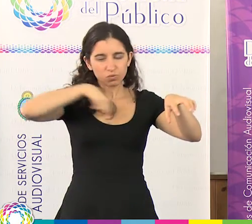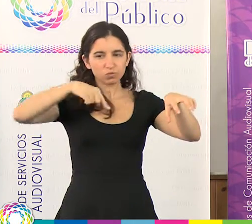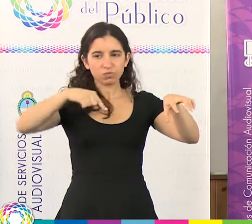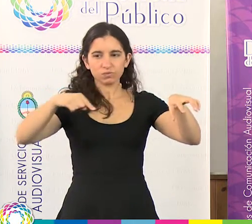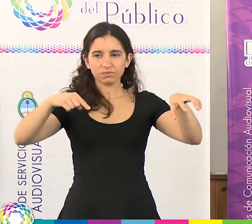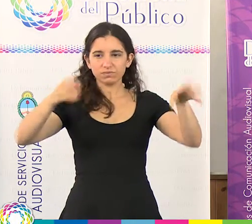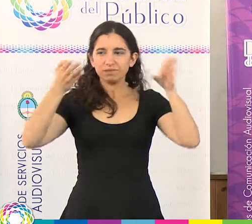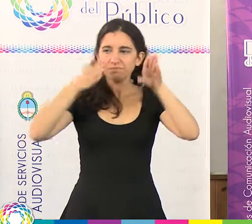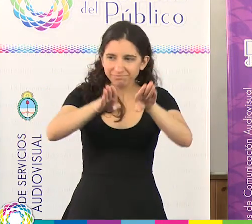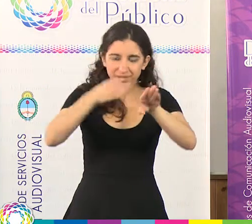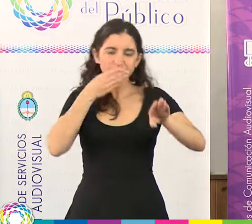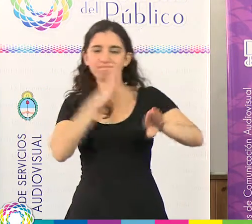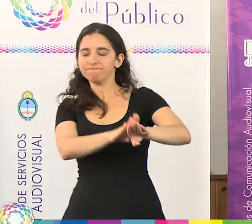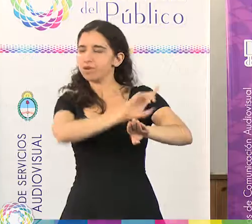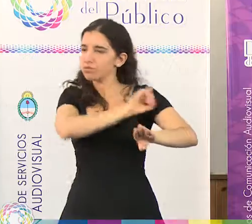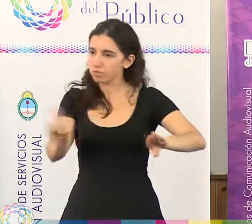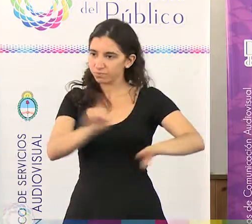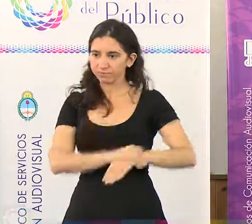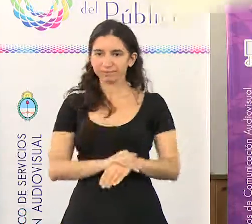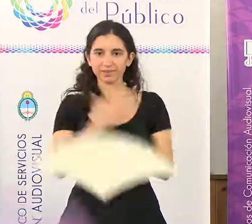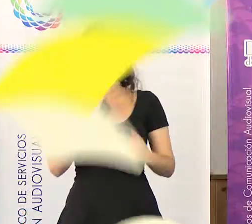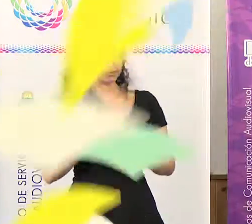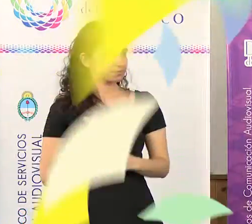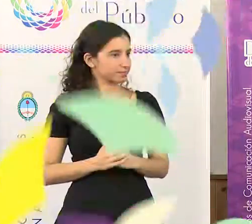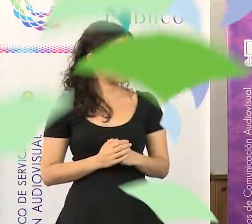razón se vea silenciado. Gracias. Gracias.